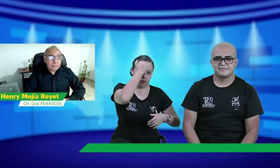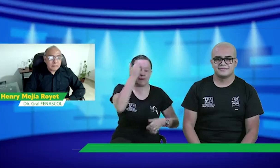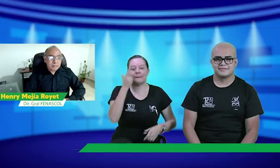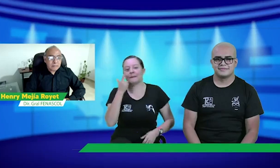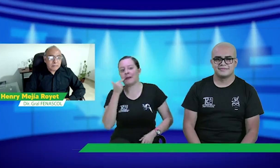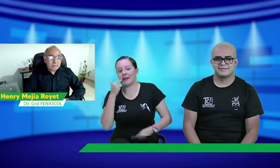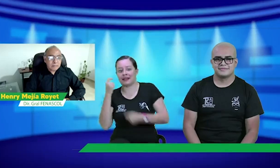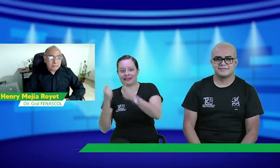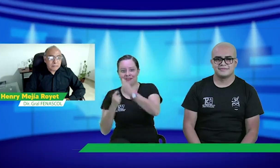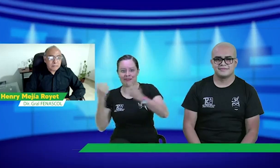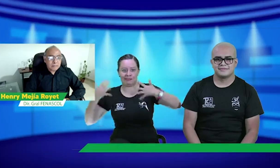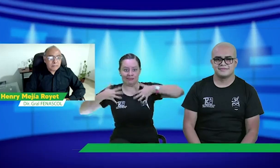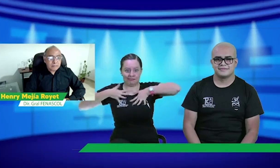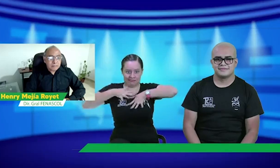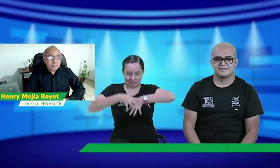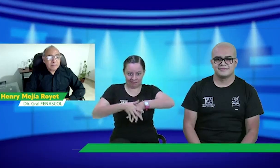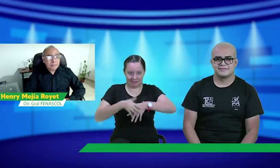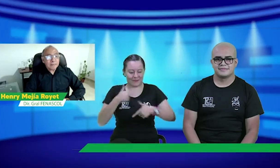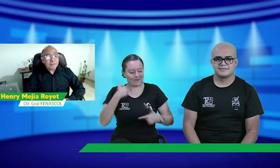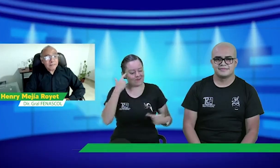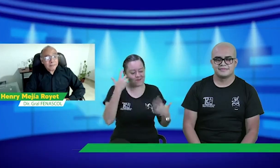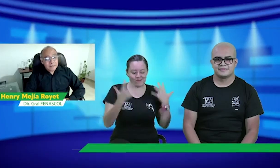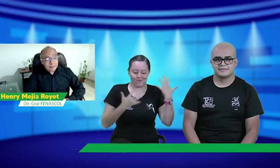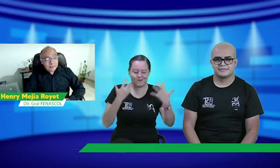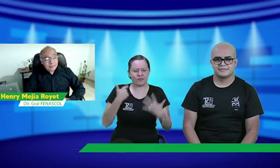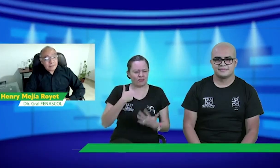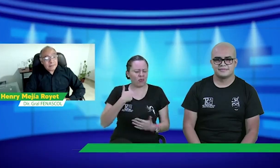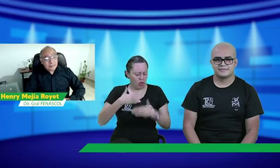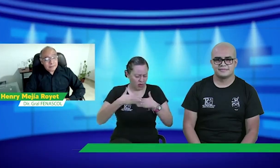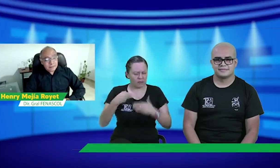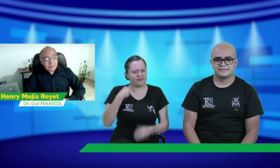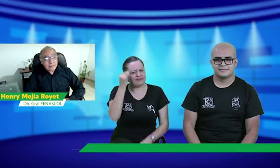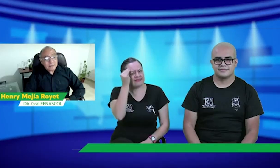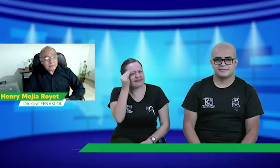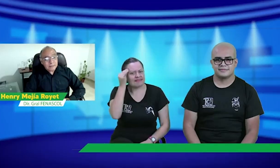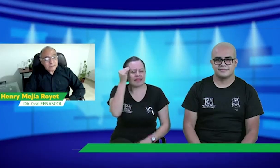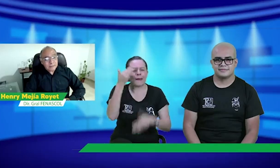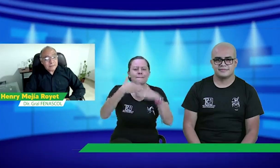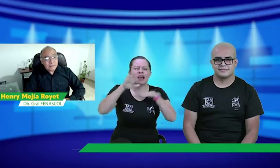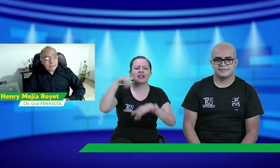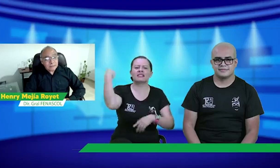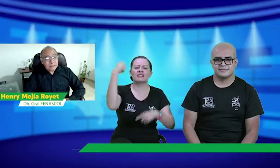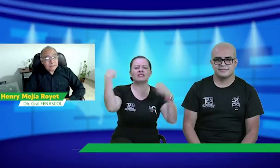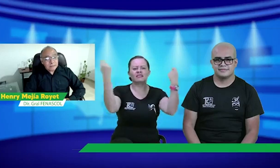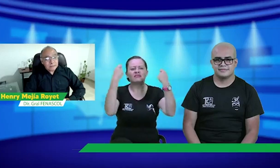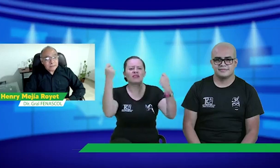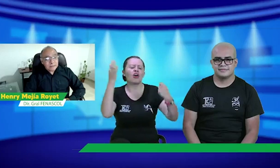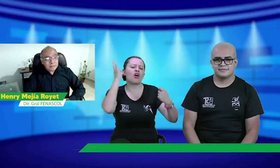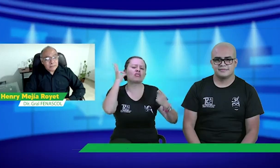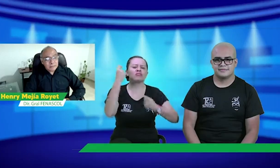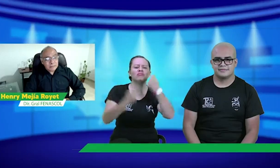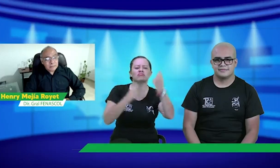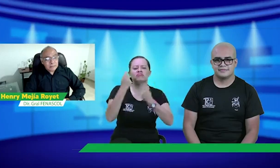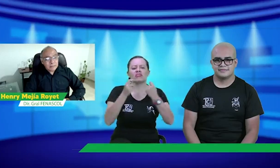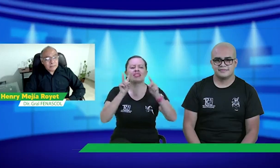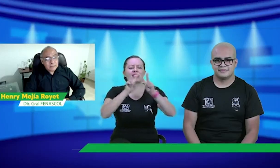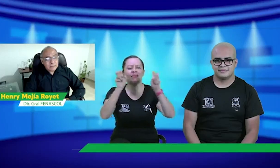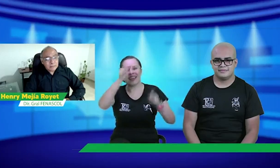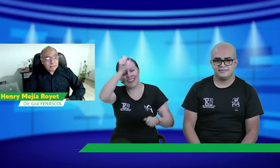Mi madre es maestra, negociante. Entonces, pues, eso siempre me ha tenido en la cabeza. Porque, pues, uno ve a las